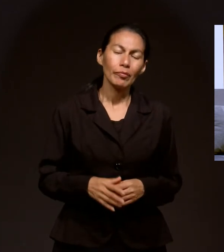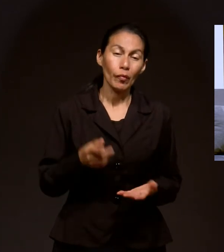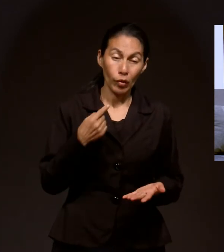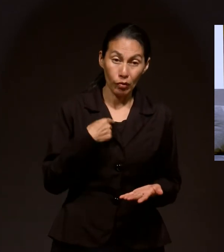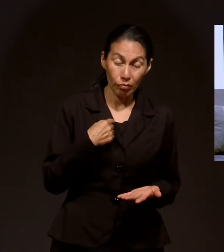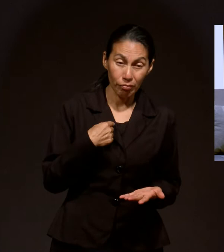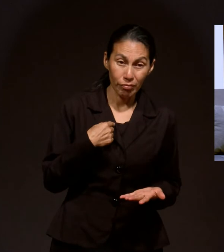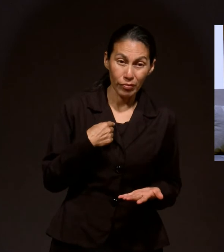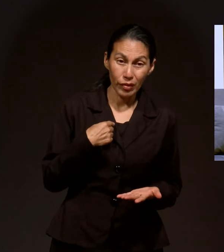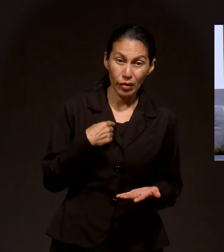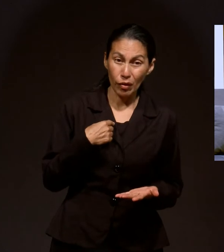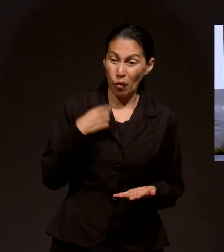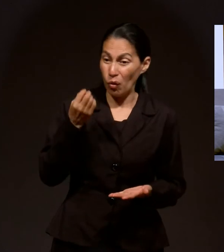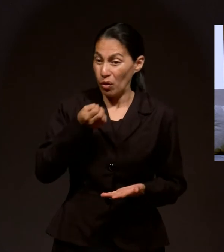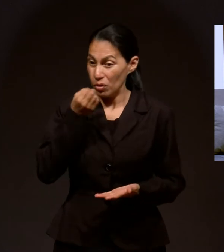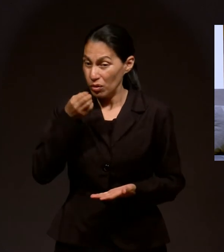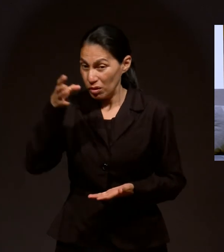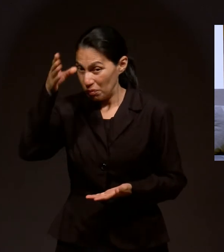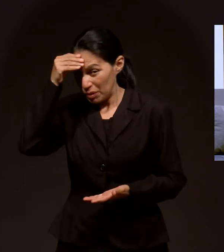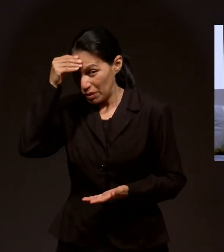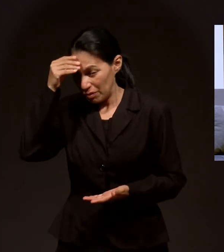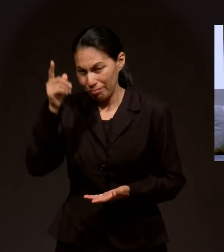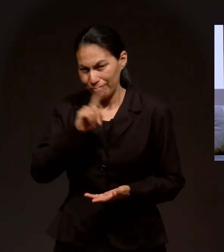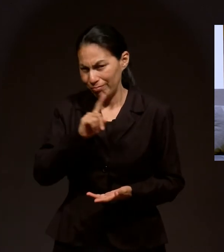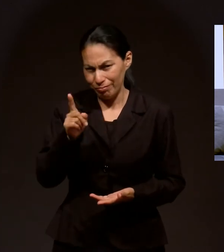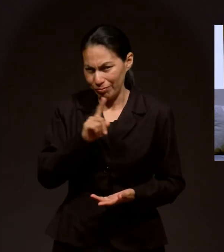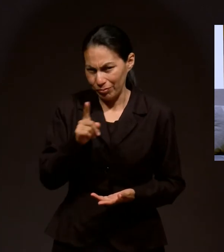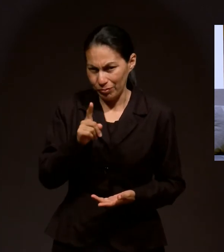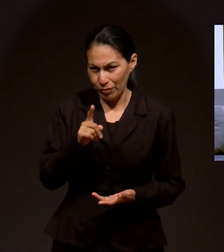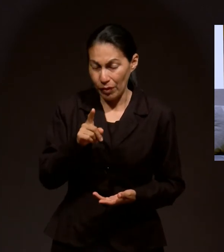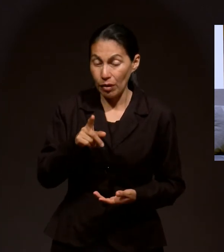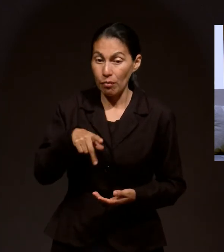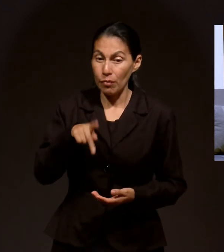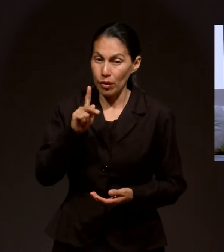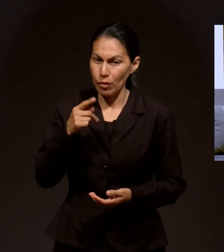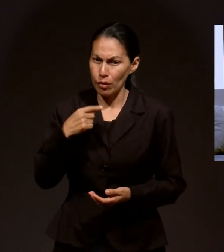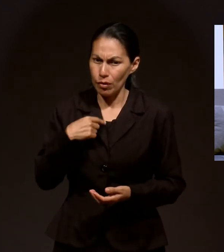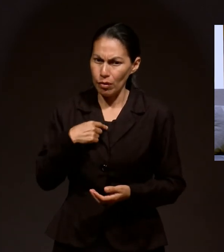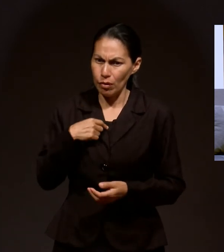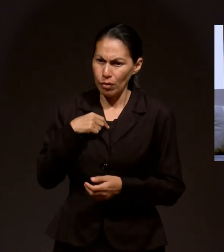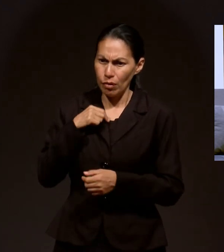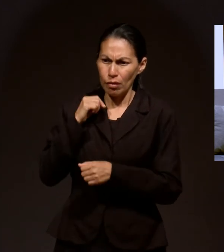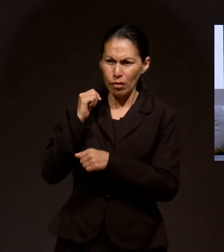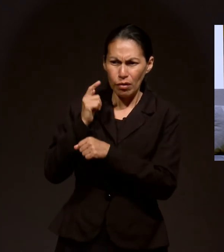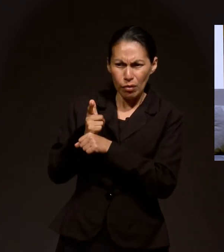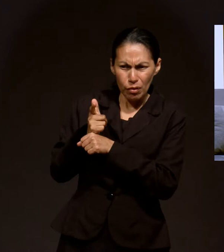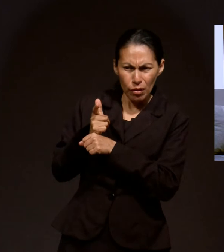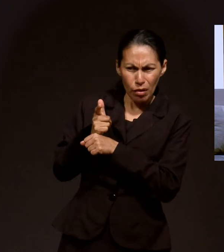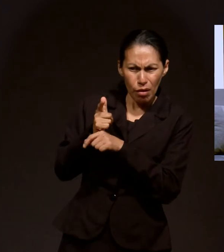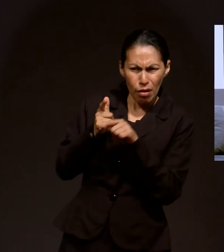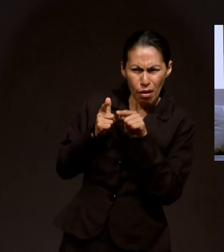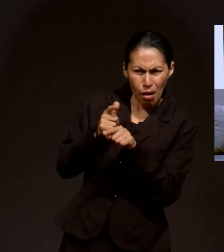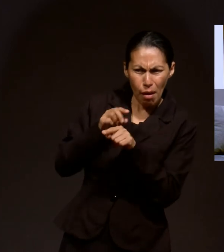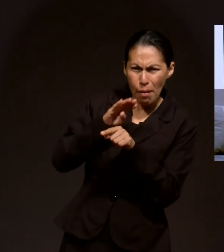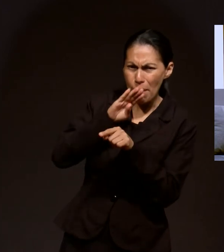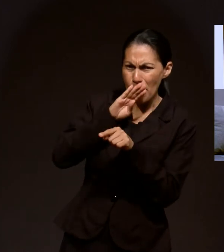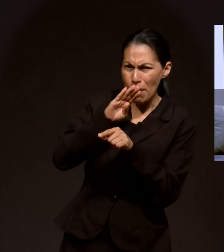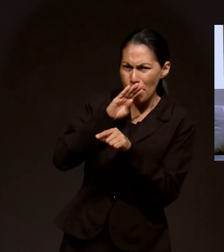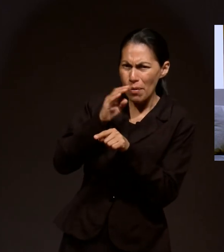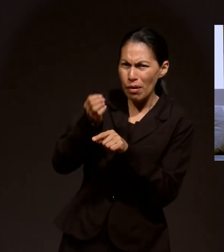Ahí, tanto aprender que era la oración, no, pero sí descubrí que mamá hacía oraciones intercesoras.